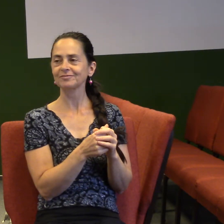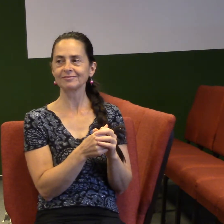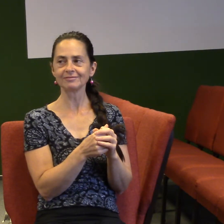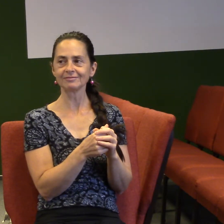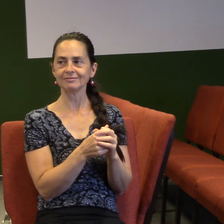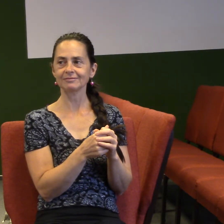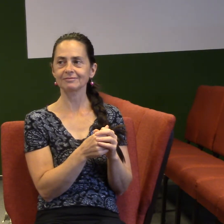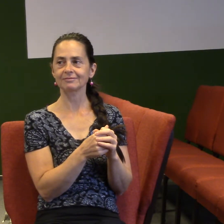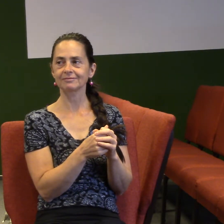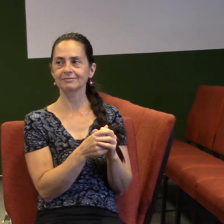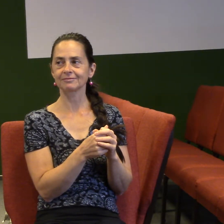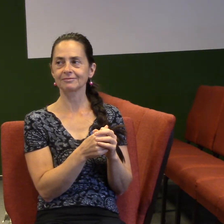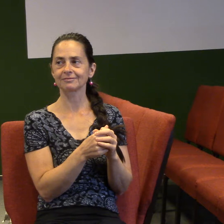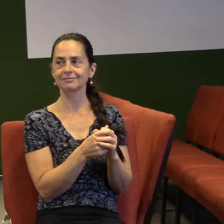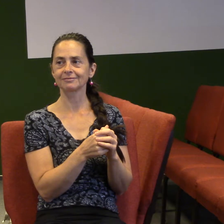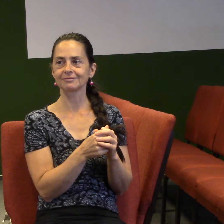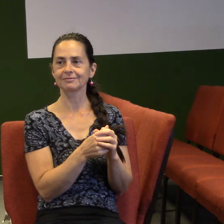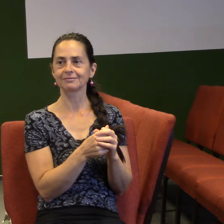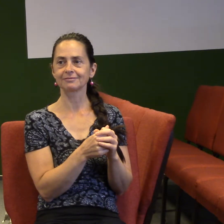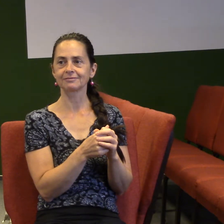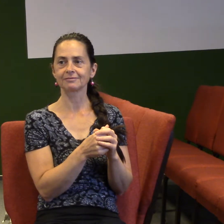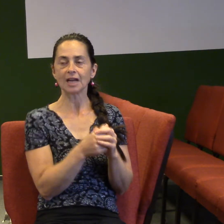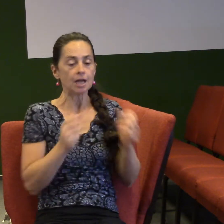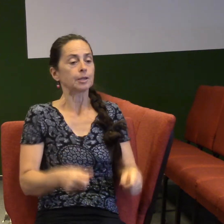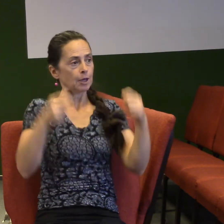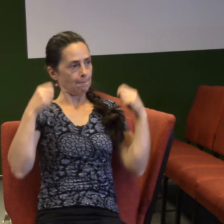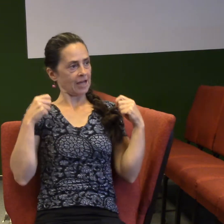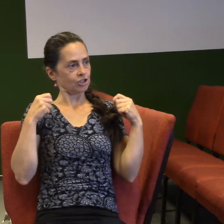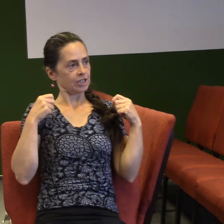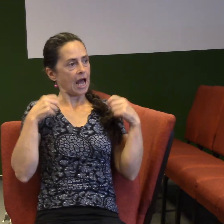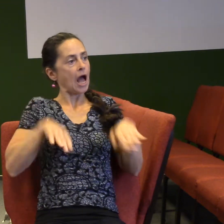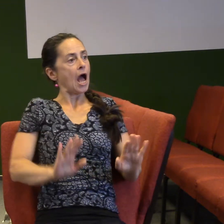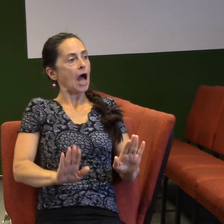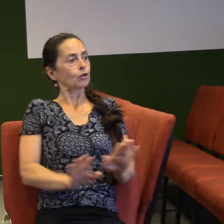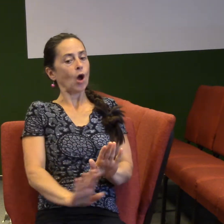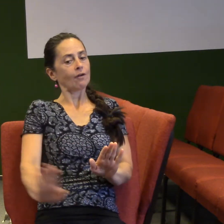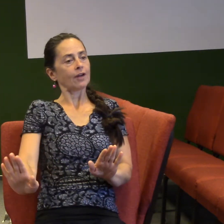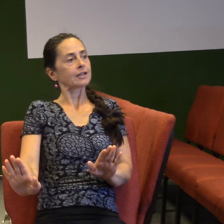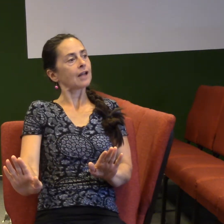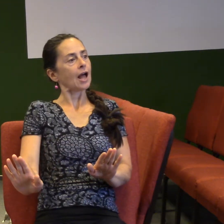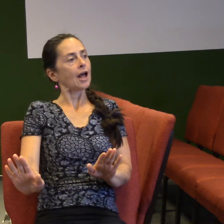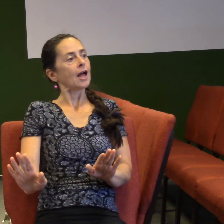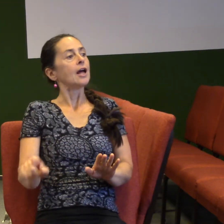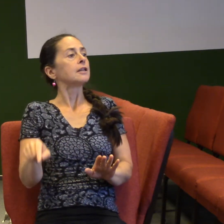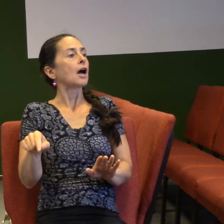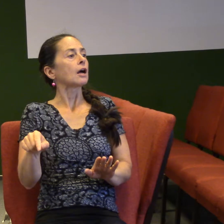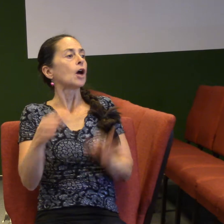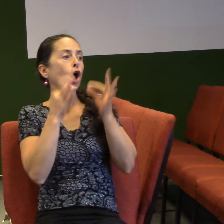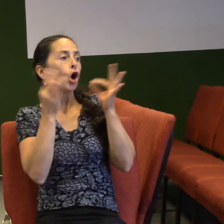z podpeřiny vystrčenou trošku nohu, tak on tak přijde k tomu a teď tak jako těpkou takhle jako zatne,